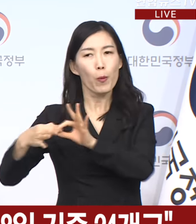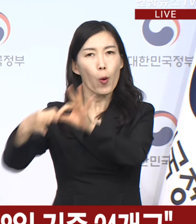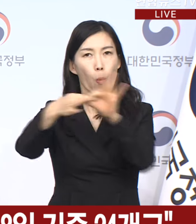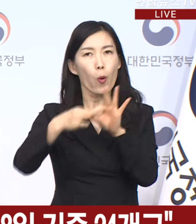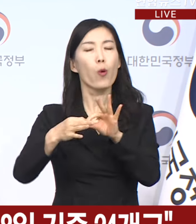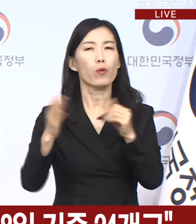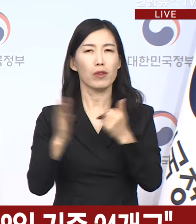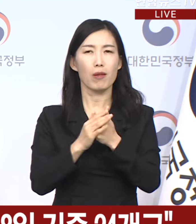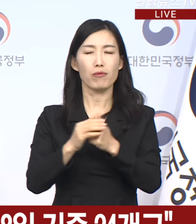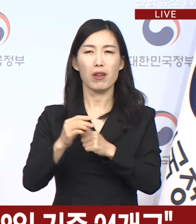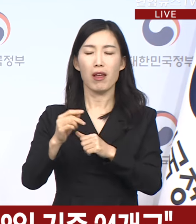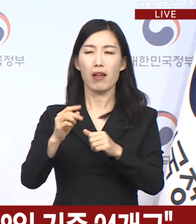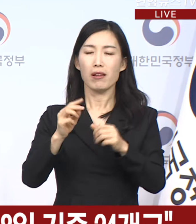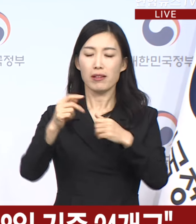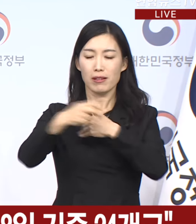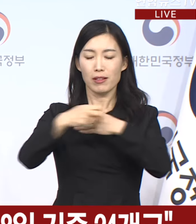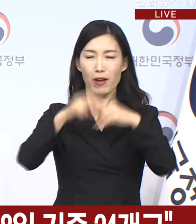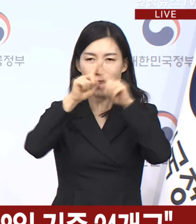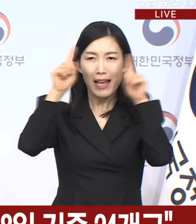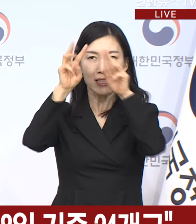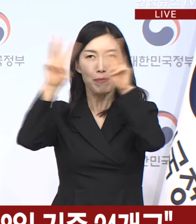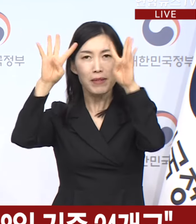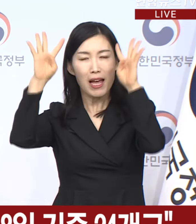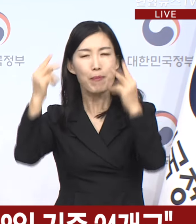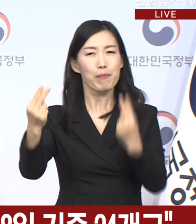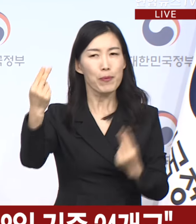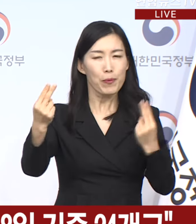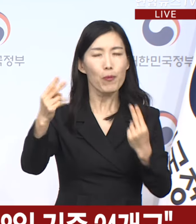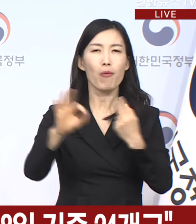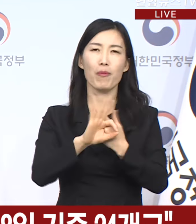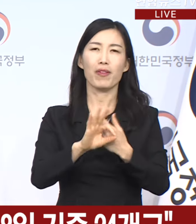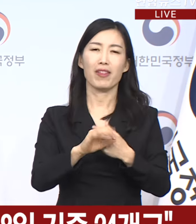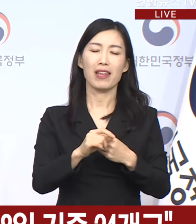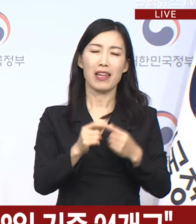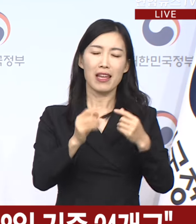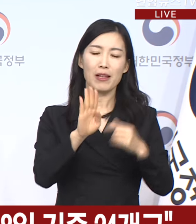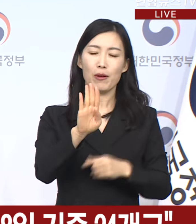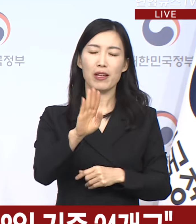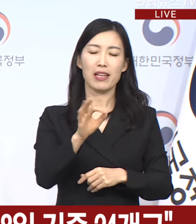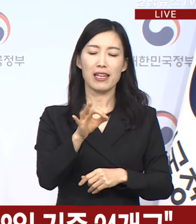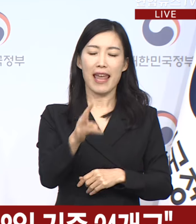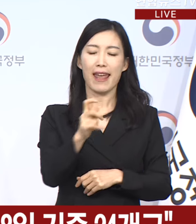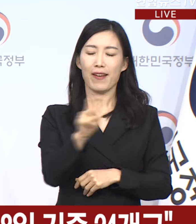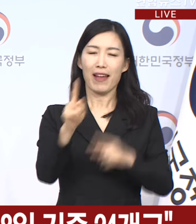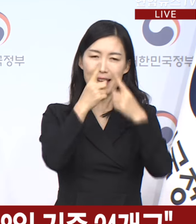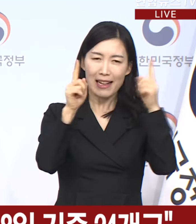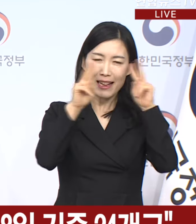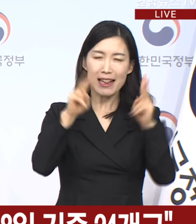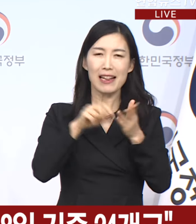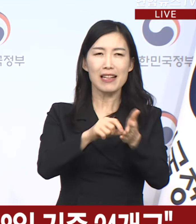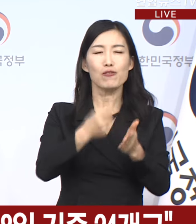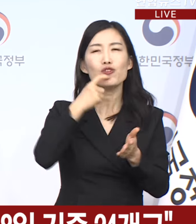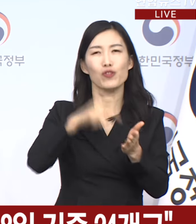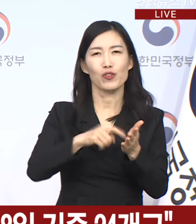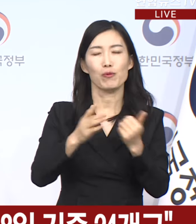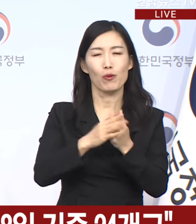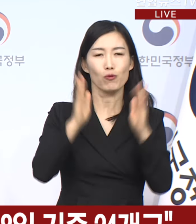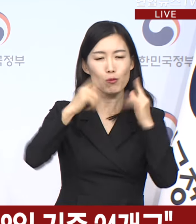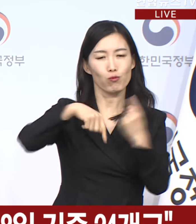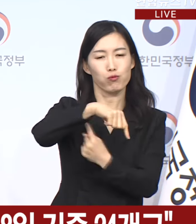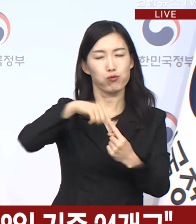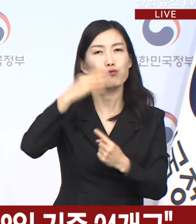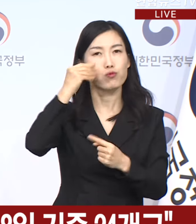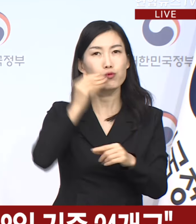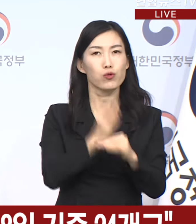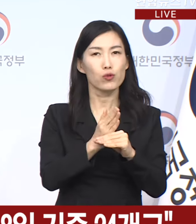상급 학년과 비교하여 많은 대학에서 수업이 운영되고 있는 상황입니다. 그러나